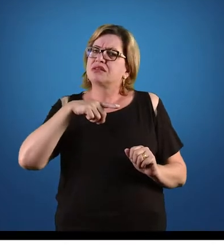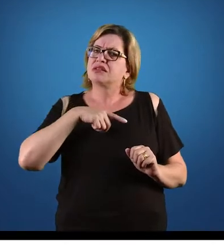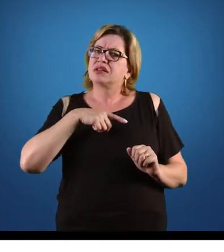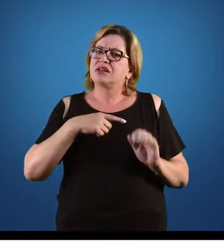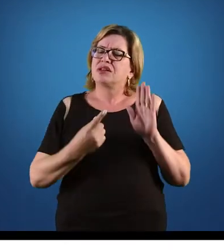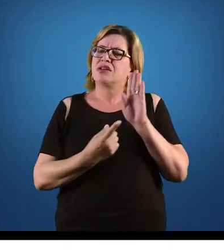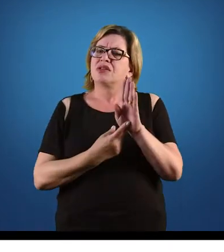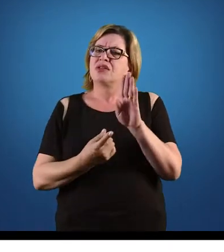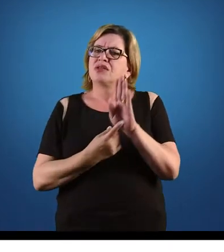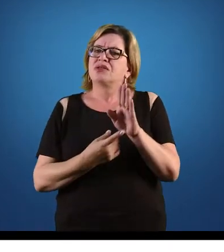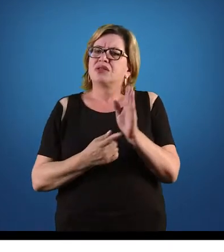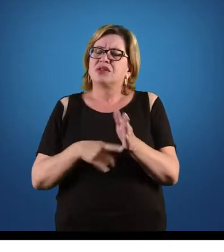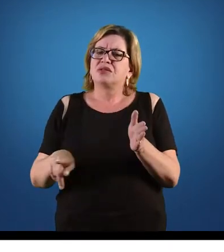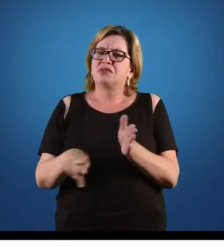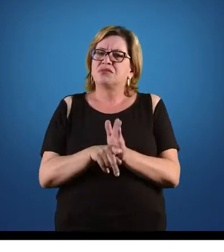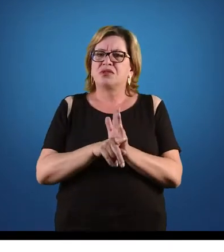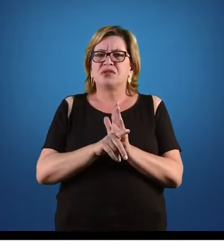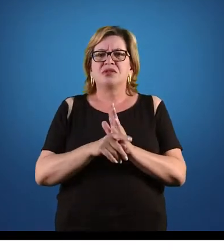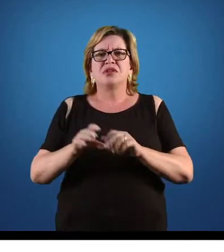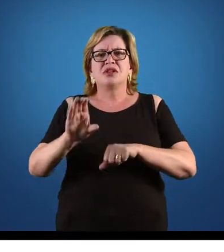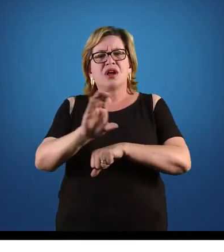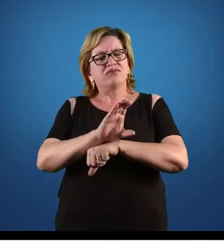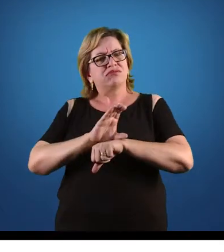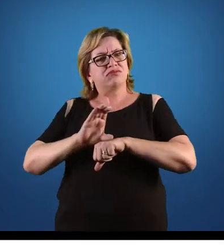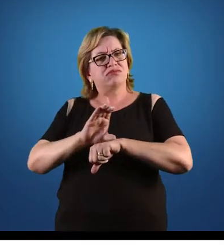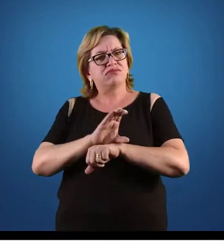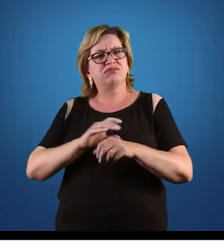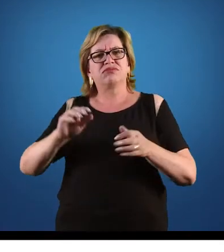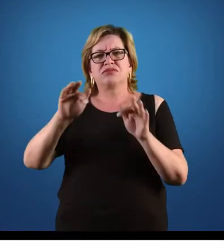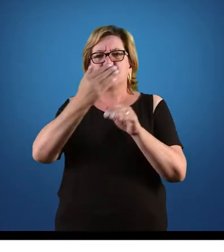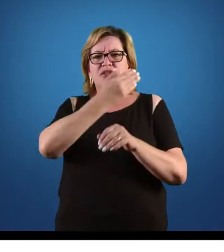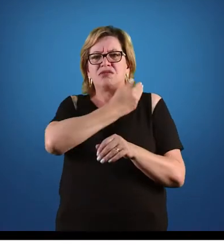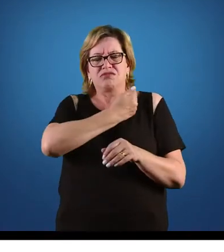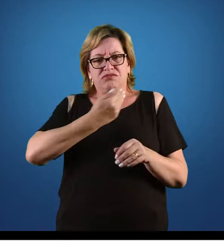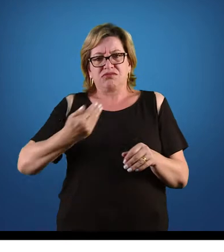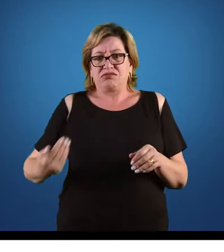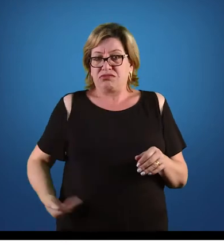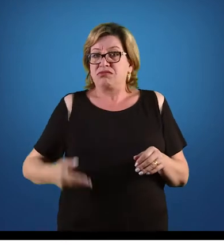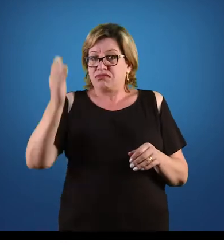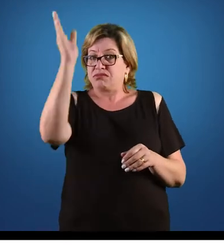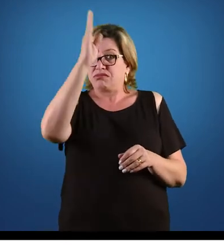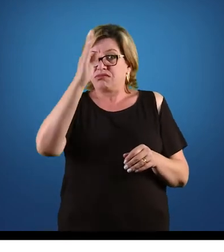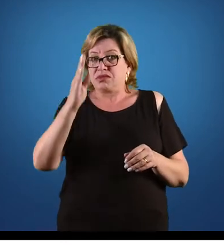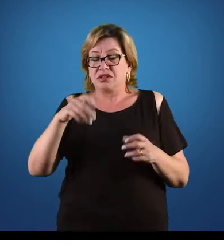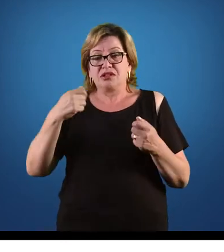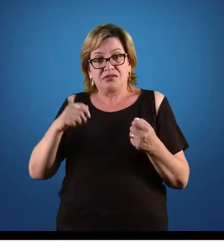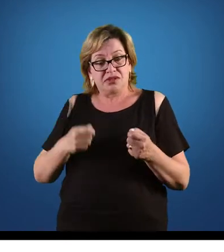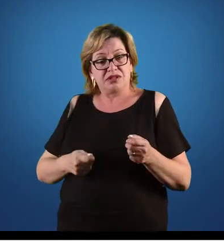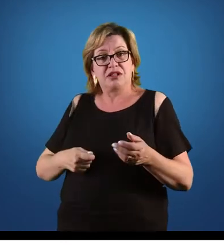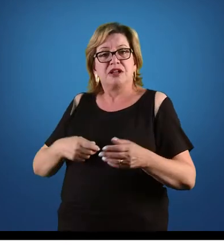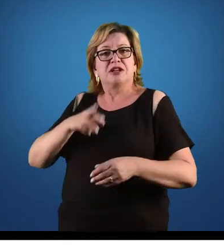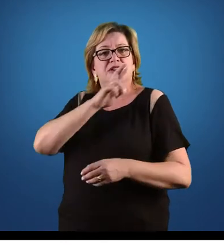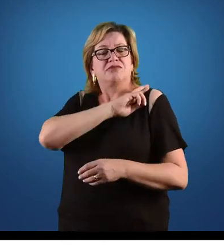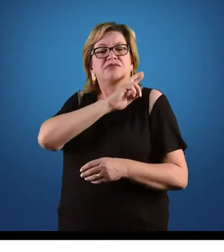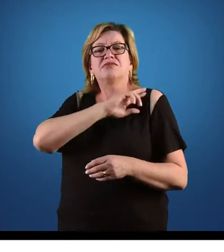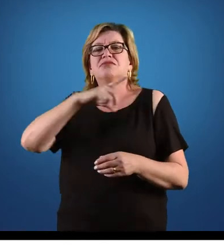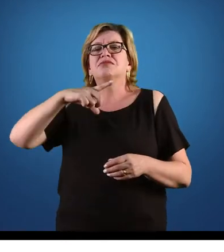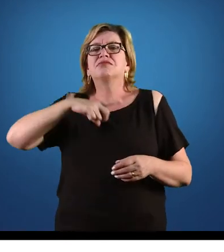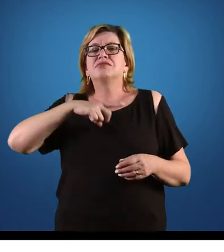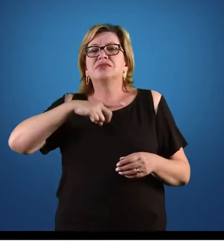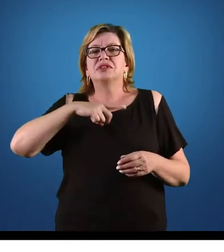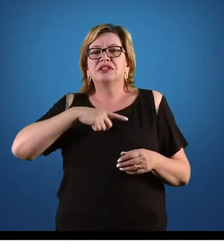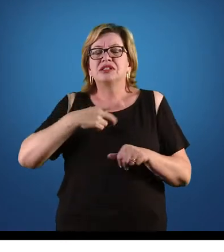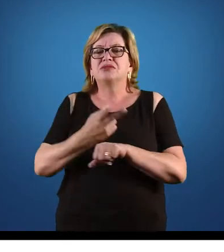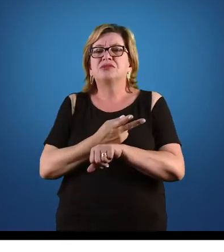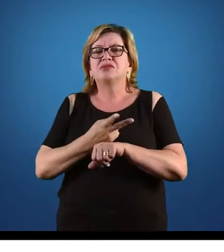modelo definido da Constituição Federal e precisa exercer sua função de buscar o